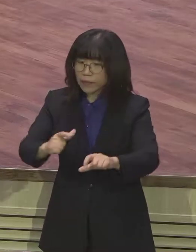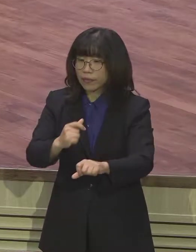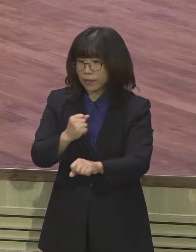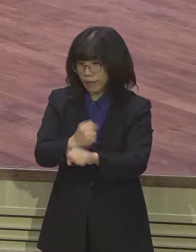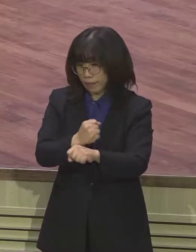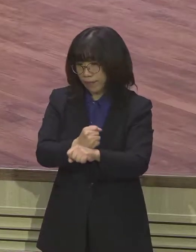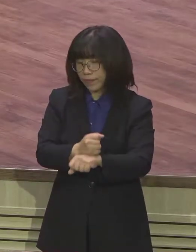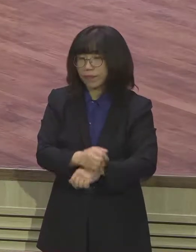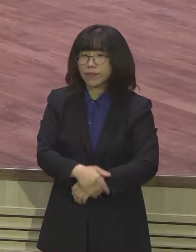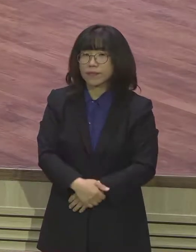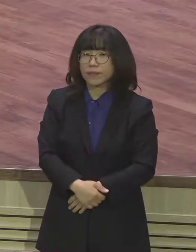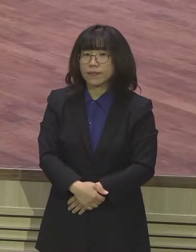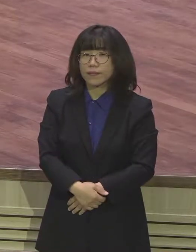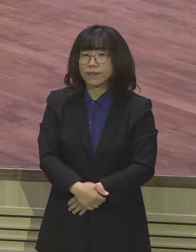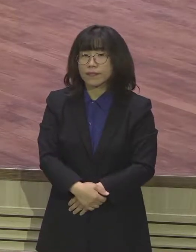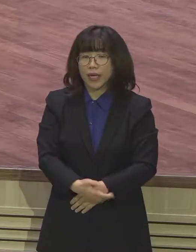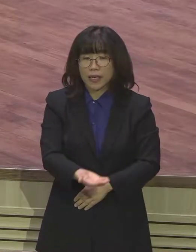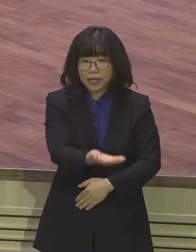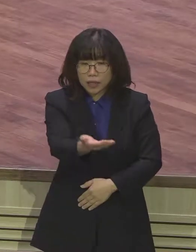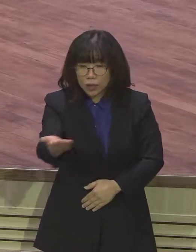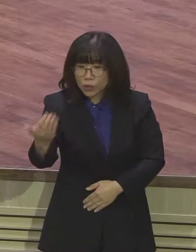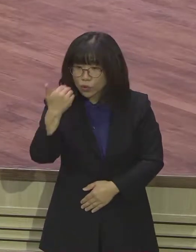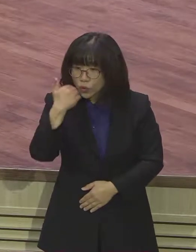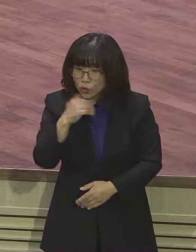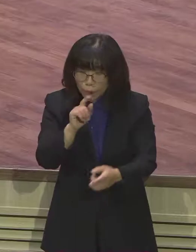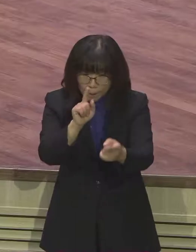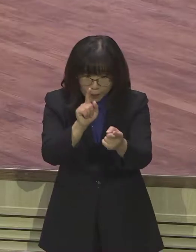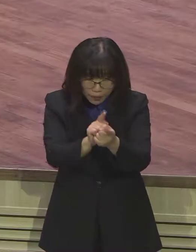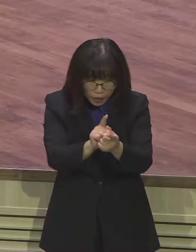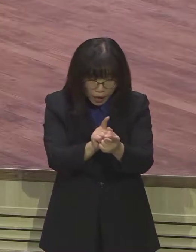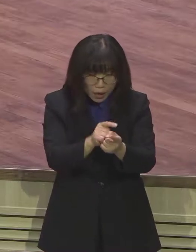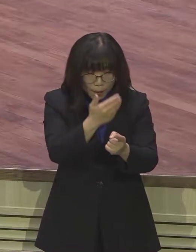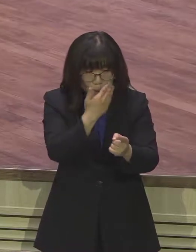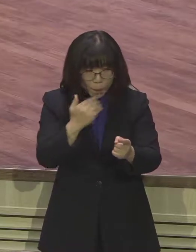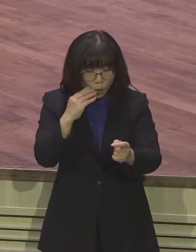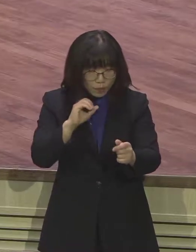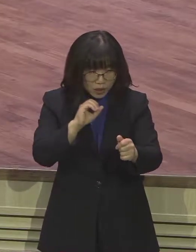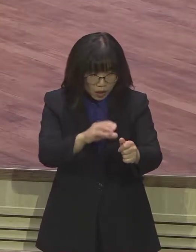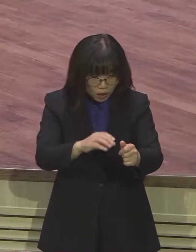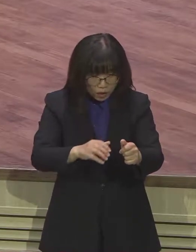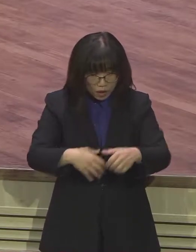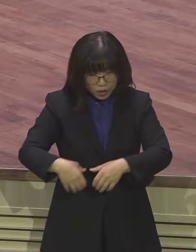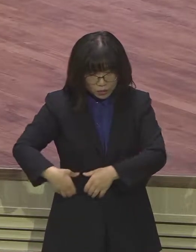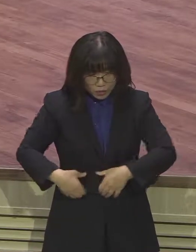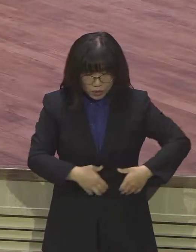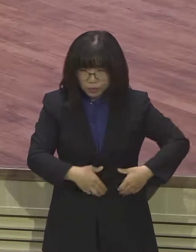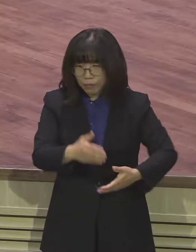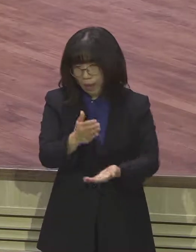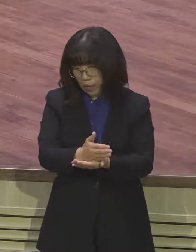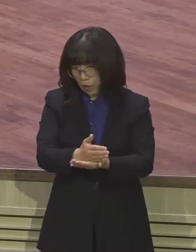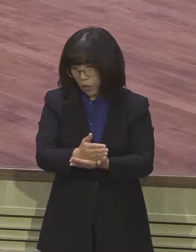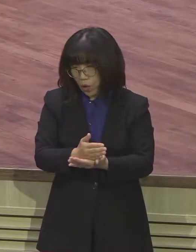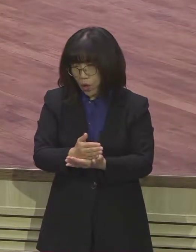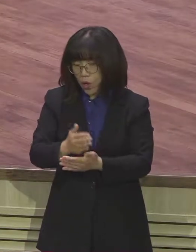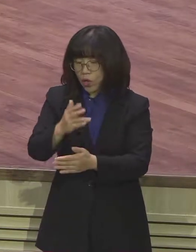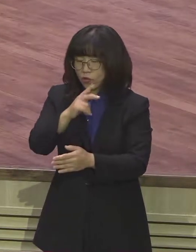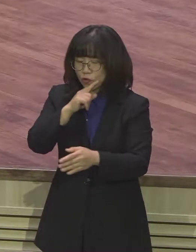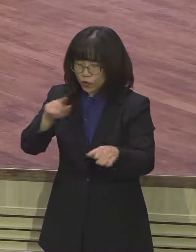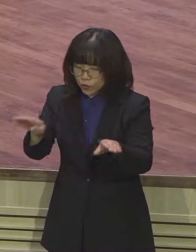우리가 상황 따라 사람 따라 수준 따라 전하는 것이 아니라 정말 매주 우리에게 선포되어 주는 이 강단의 말씀 따라 한